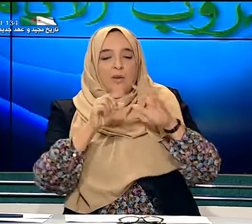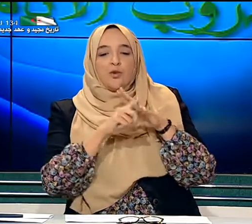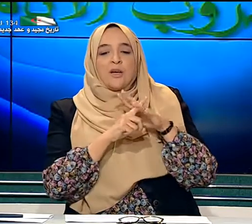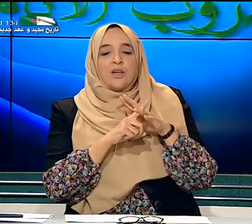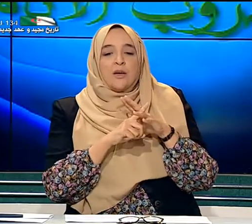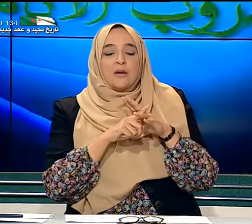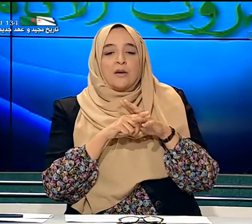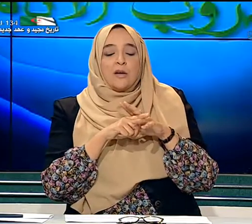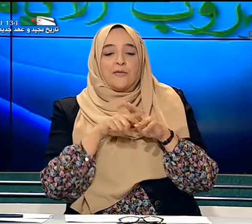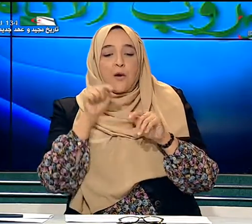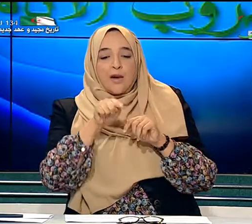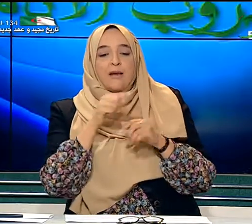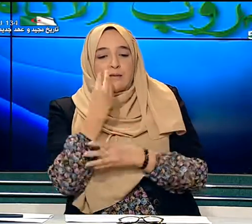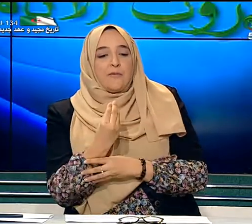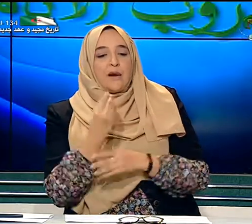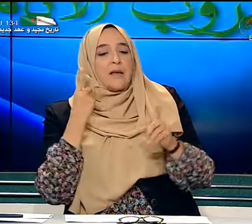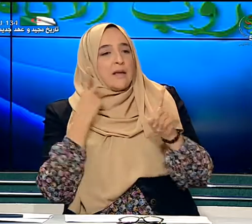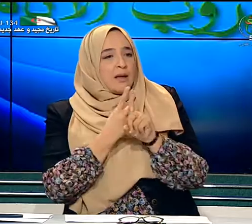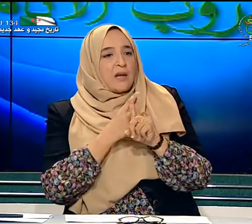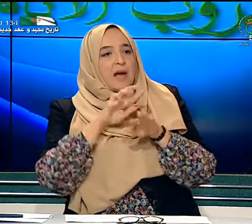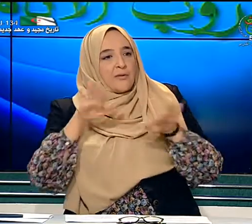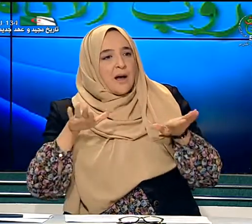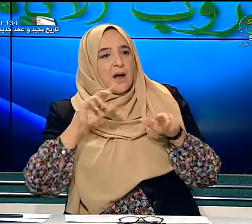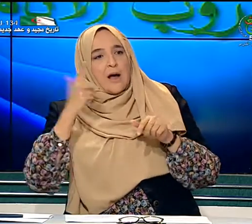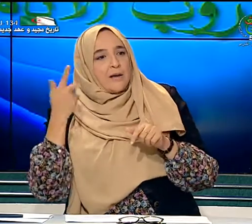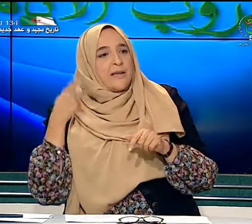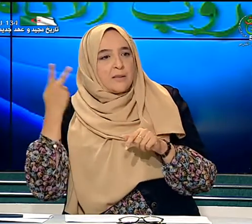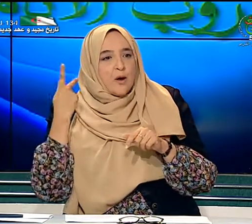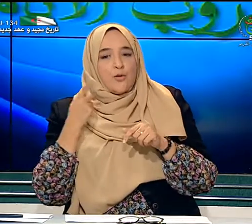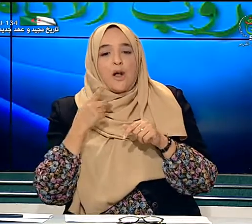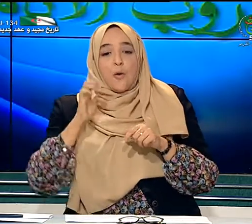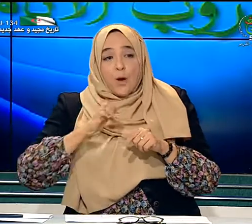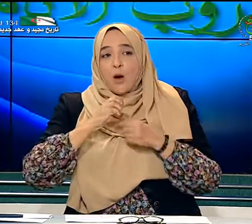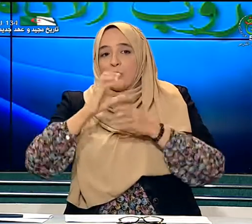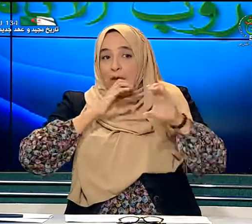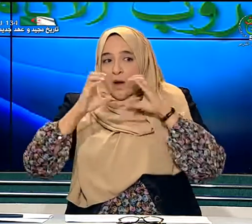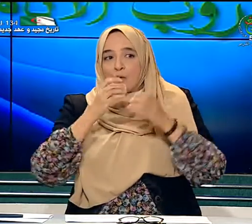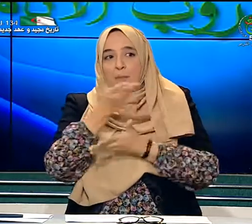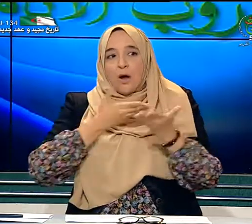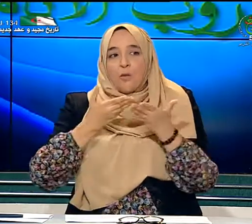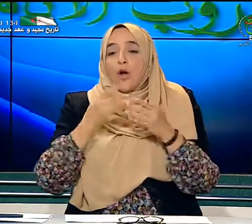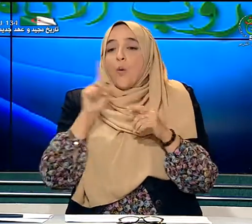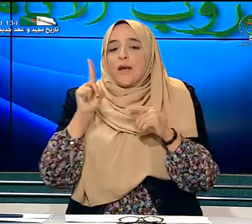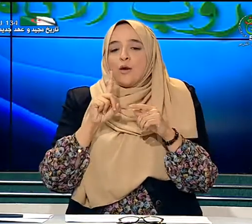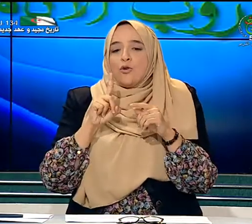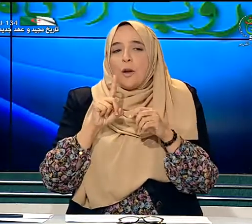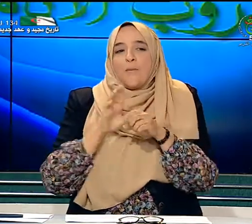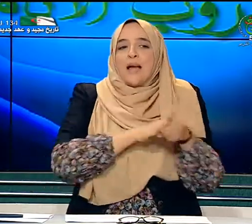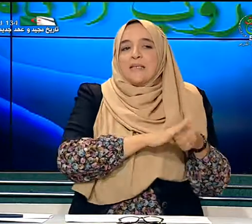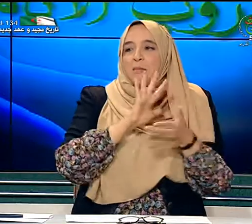المدمج فهناك طفل يلتقي بأطفال آخرين يسمعون ويحاول التواصل معهم ولا يكون منعزل من